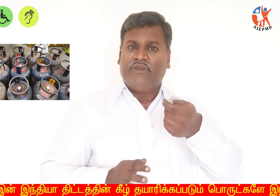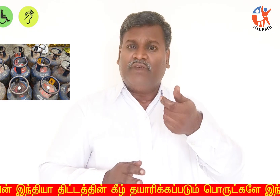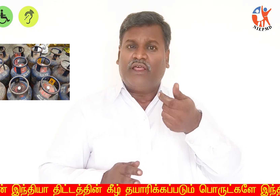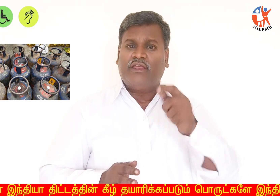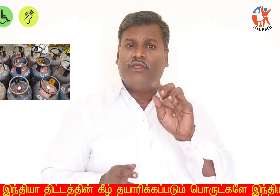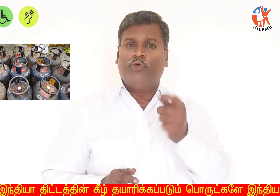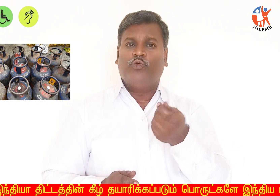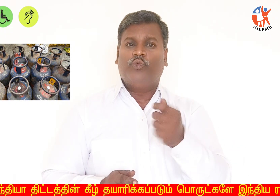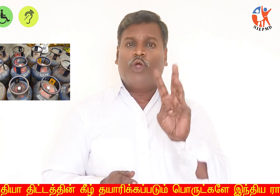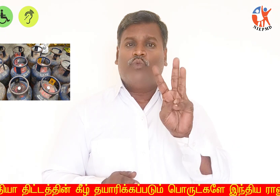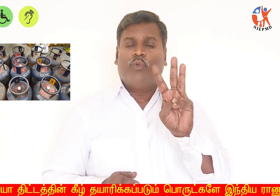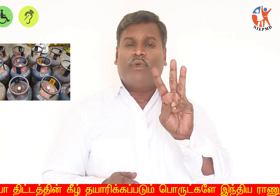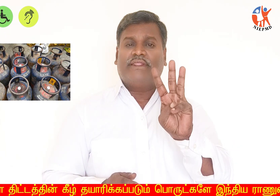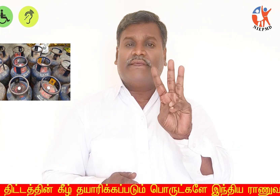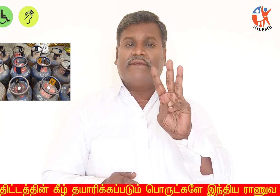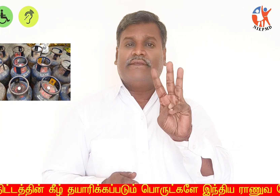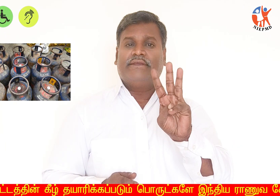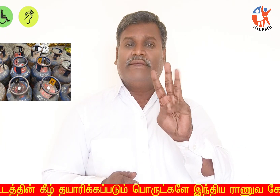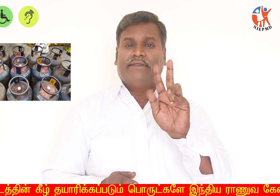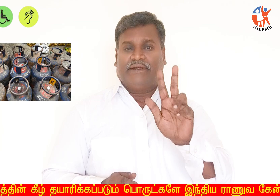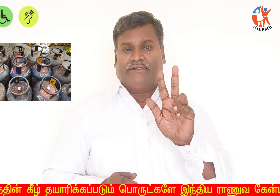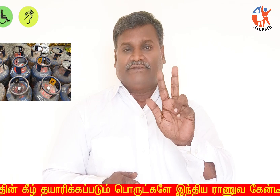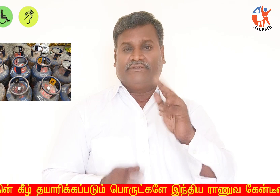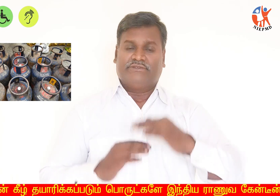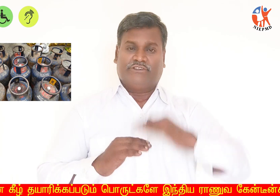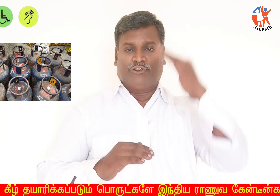ரூபாய் 655க்கு விர்ப்பனையாகிறது